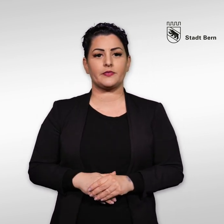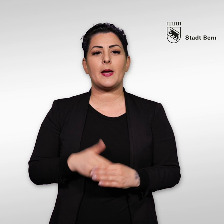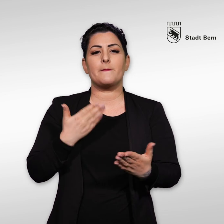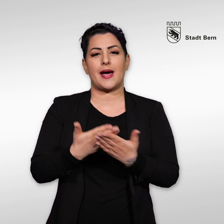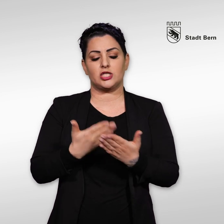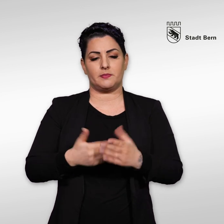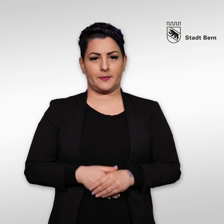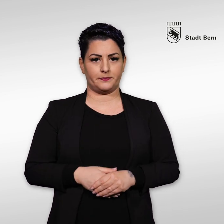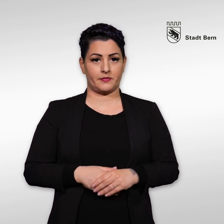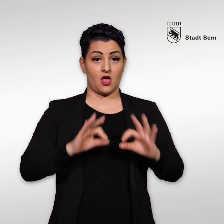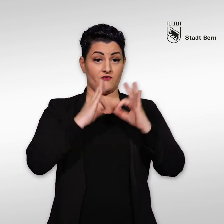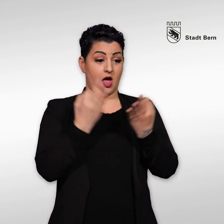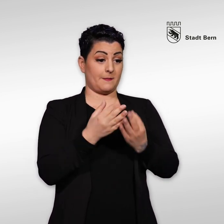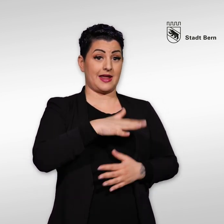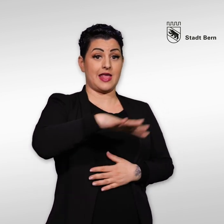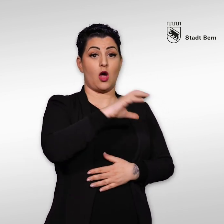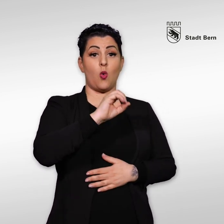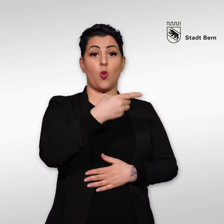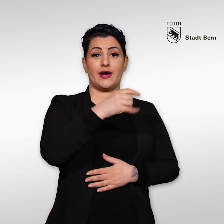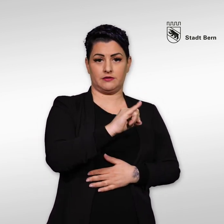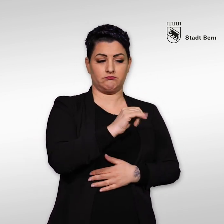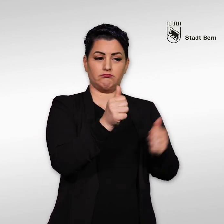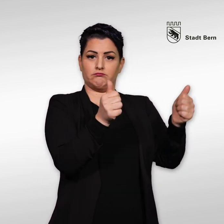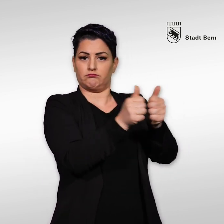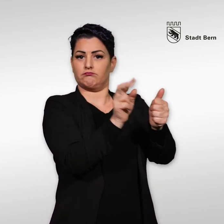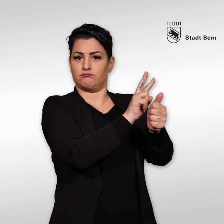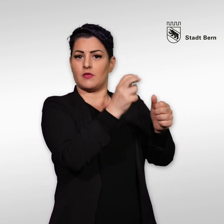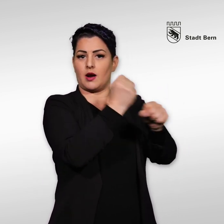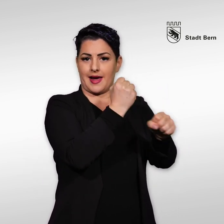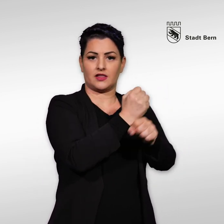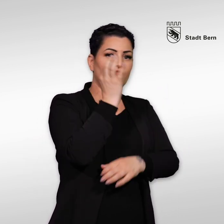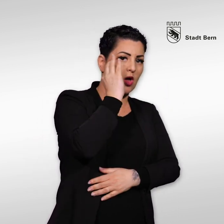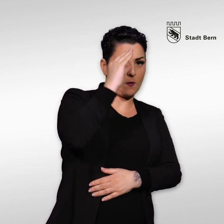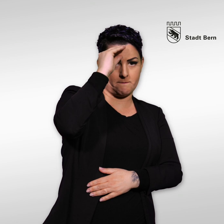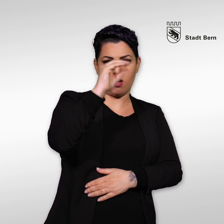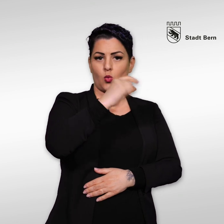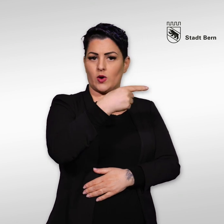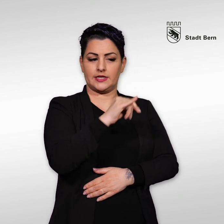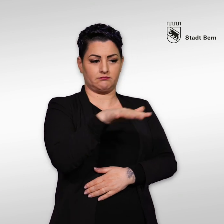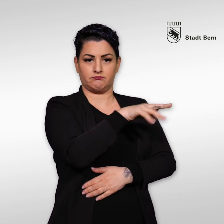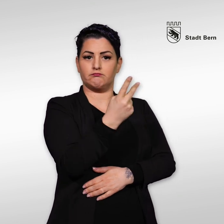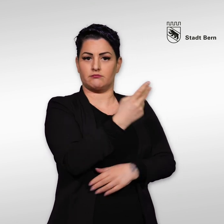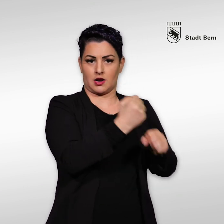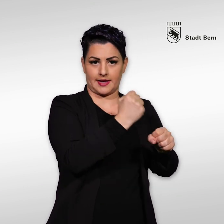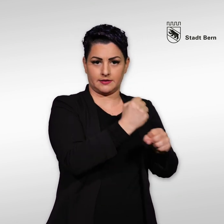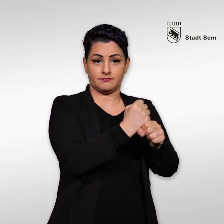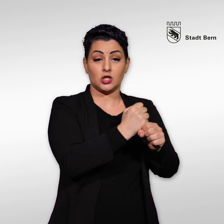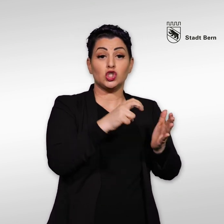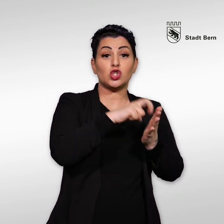Beispiel Bei Familie Oggi arbeiten Frau und Herr Oggi. Das steuerbare Einkommen der beiden ist